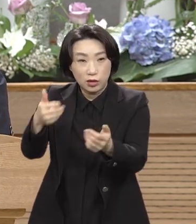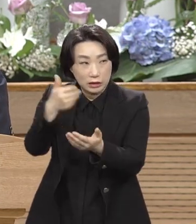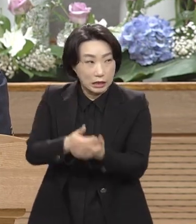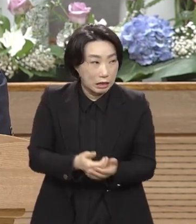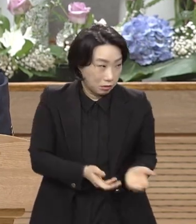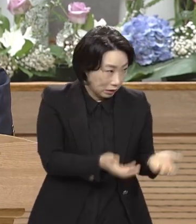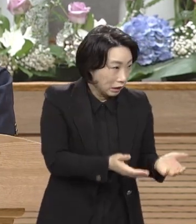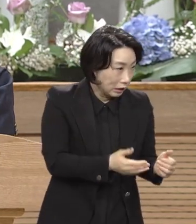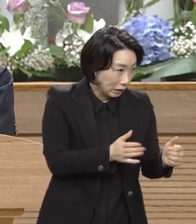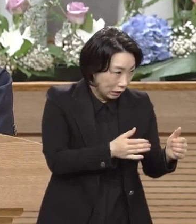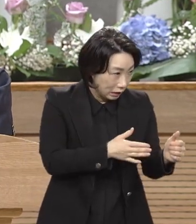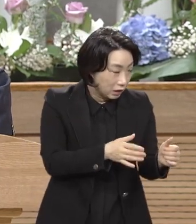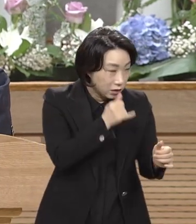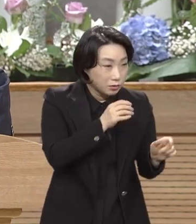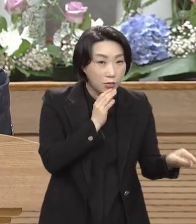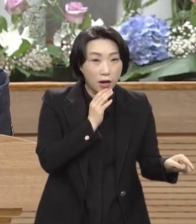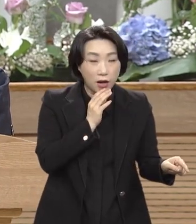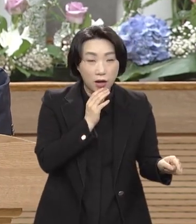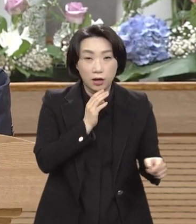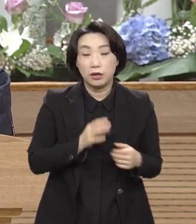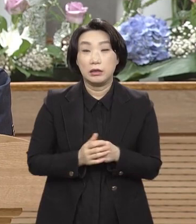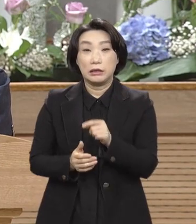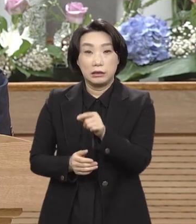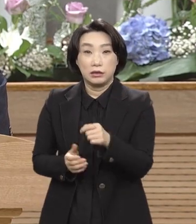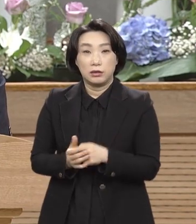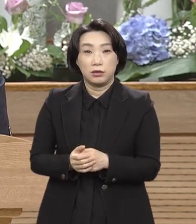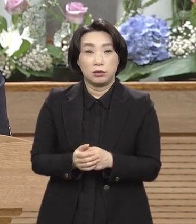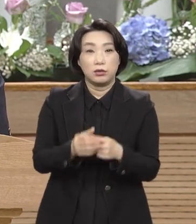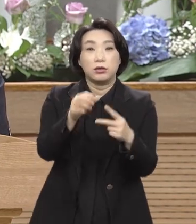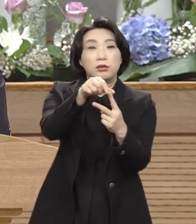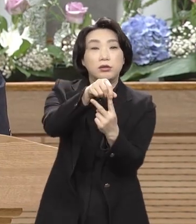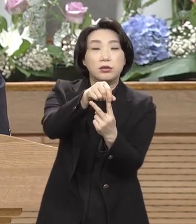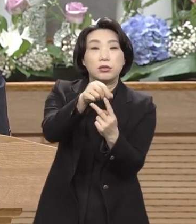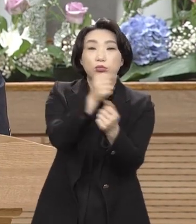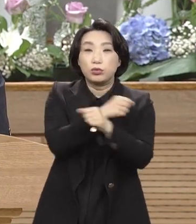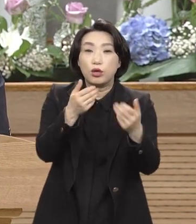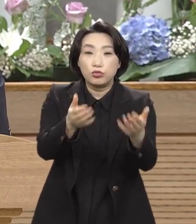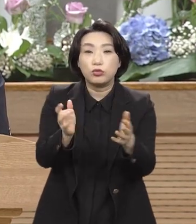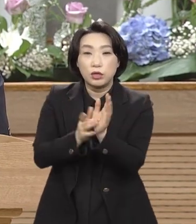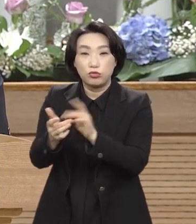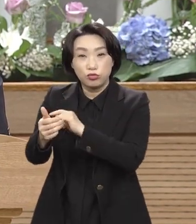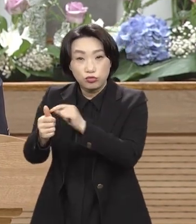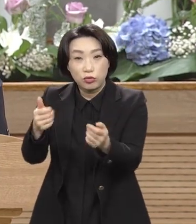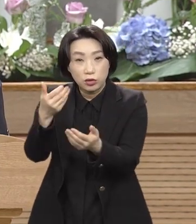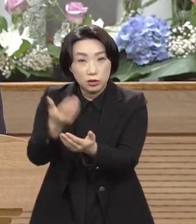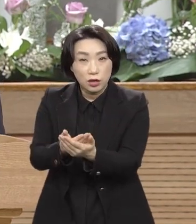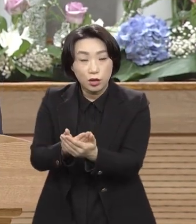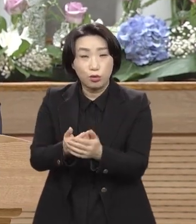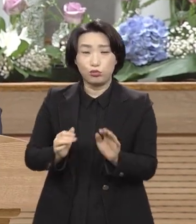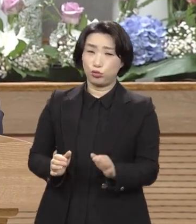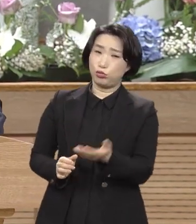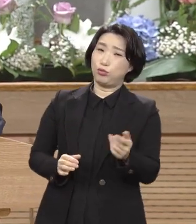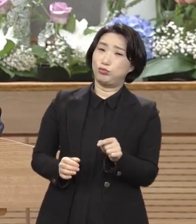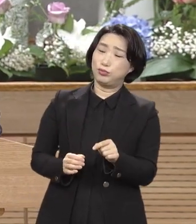바라바라는 놔주고 예수를 죽이라고 말해라. 예수는 누구한테 해꼬지 안 본 적도 없는데